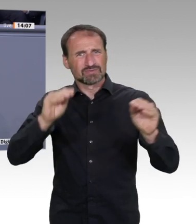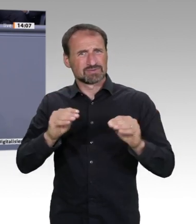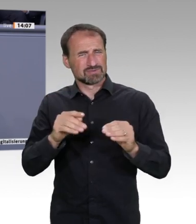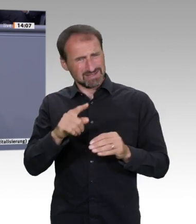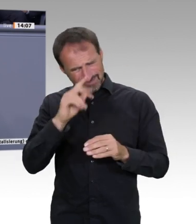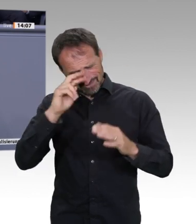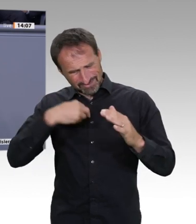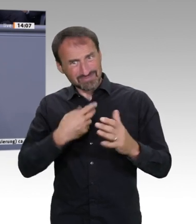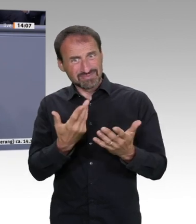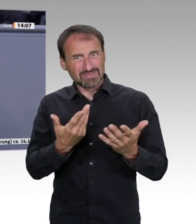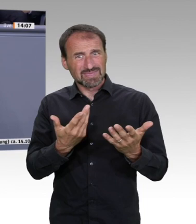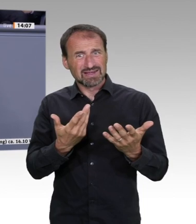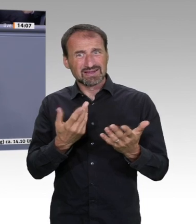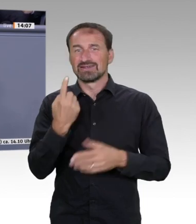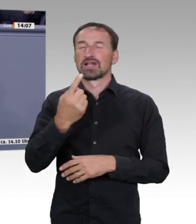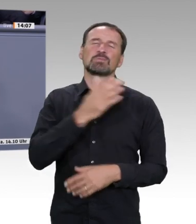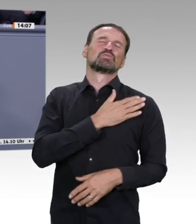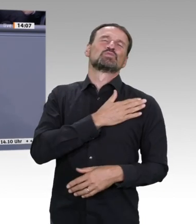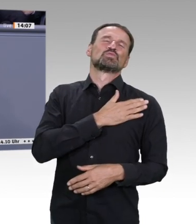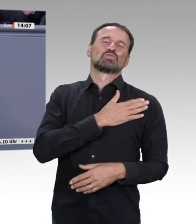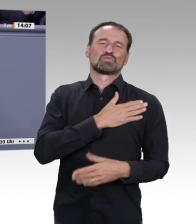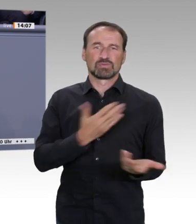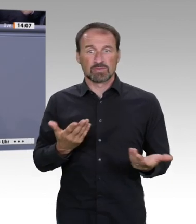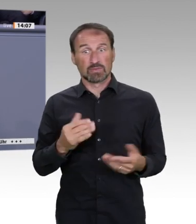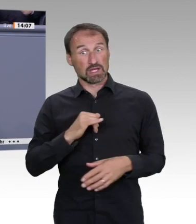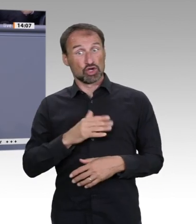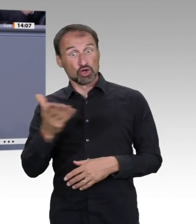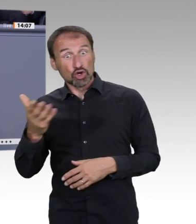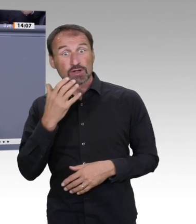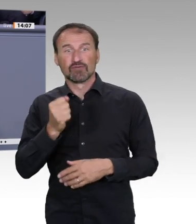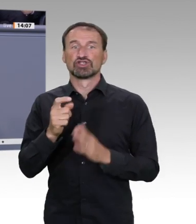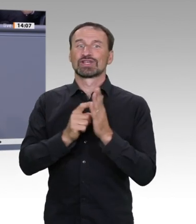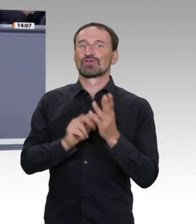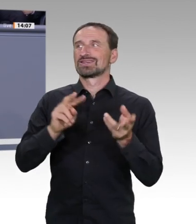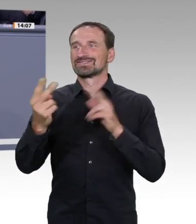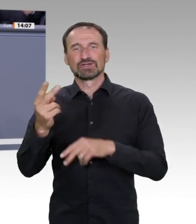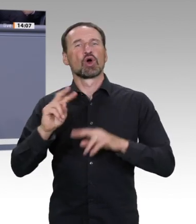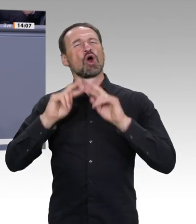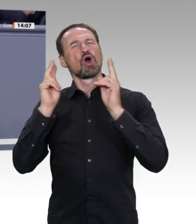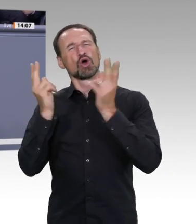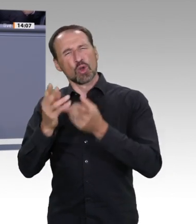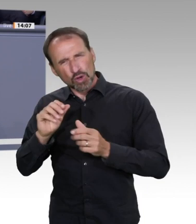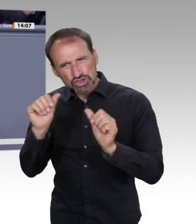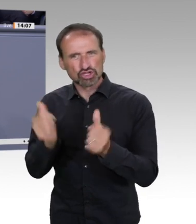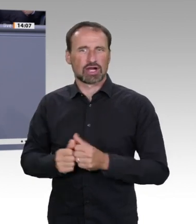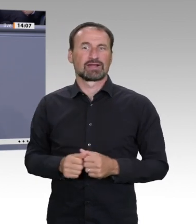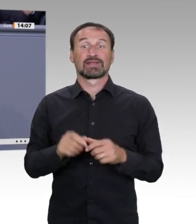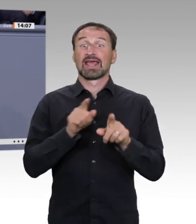Und Sie debattieren hier immer noch munter über Selbstverständlichkeiten. Sie werfen mit Basswörtern um sich, deren Sinn manche in diesem